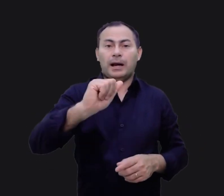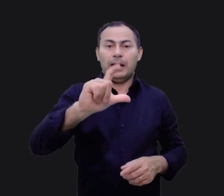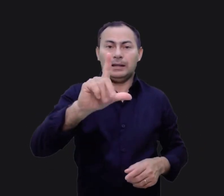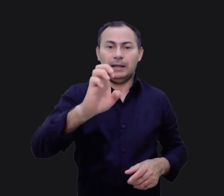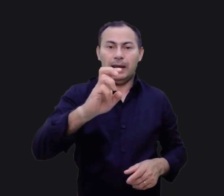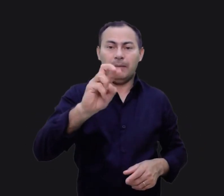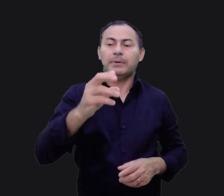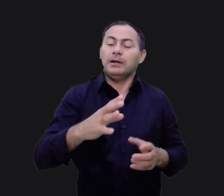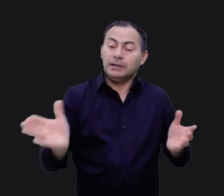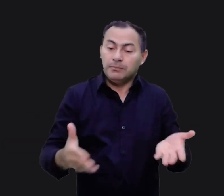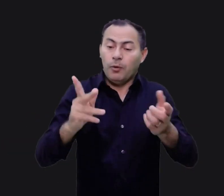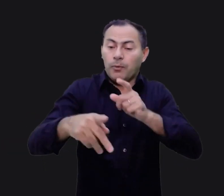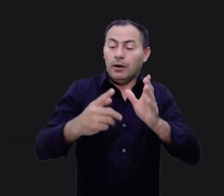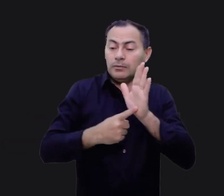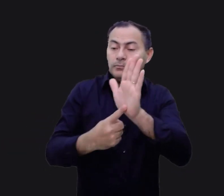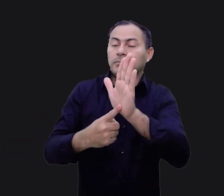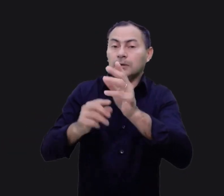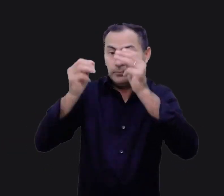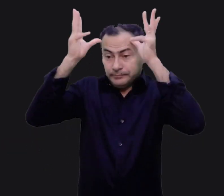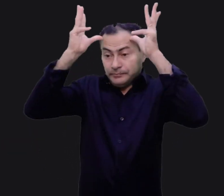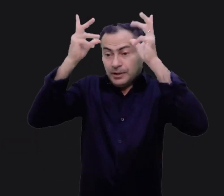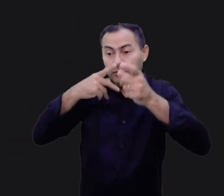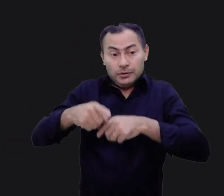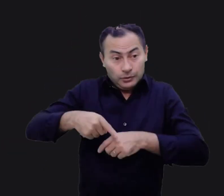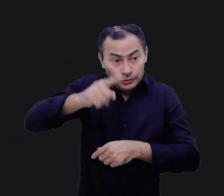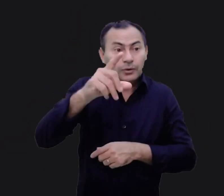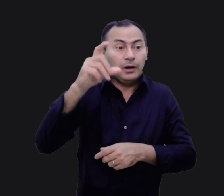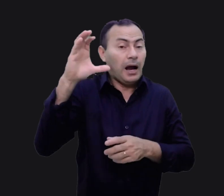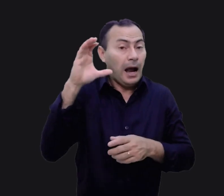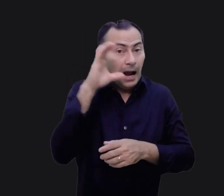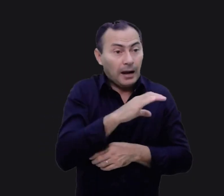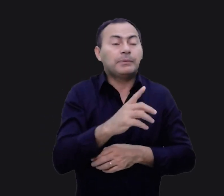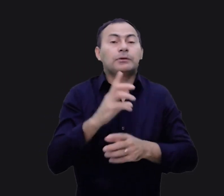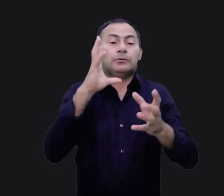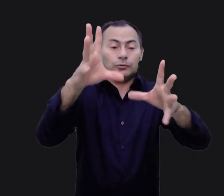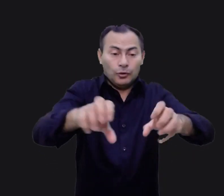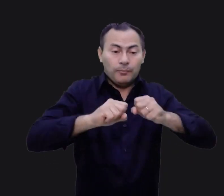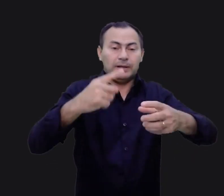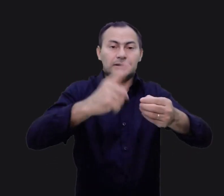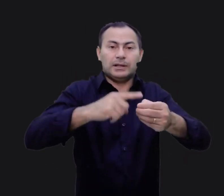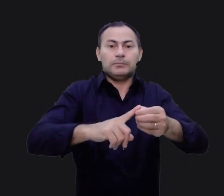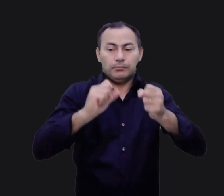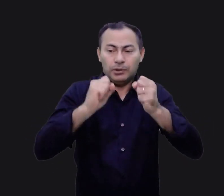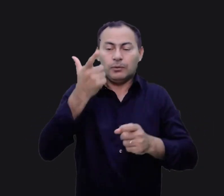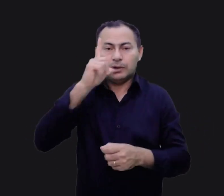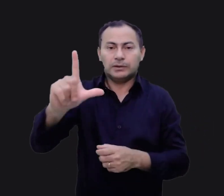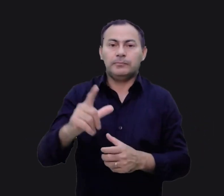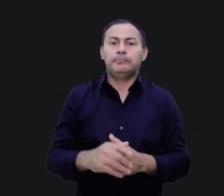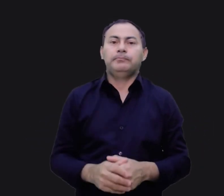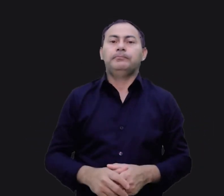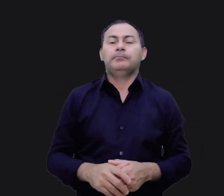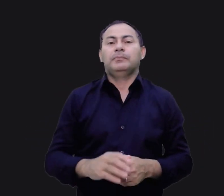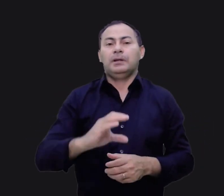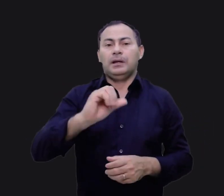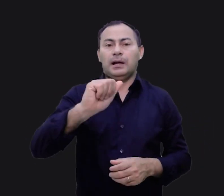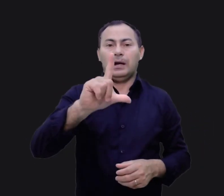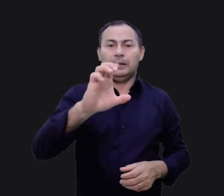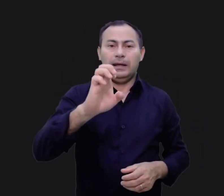apresentou diante de Moisés. Vamos subir de uma vez e tomar as cidades, porque nós podemos conquistá-las. Caleb e